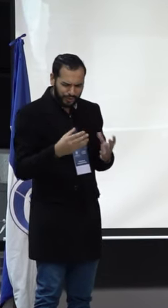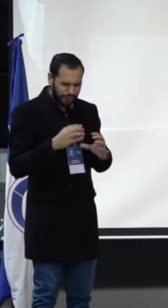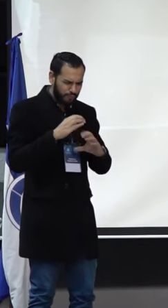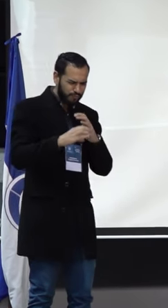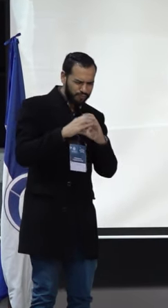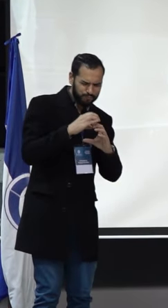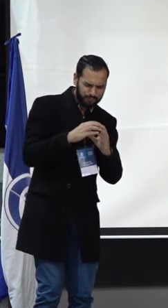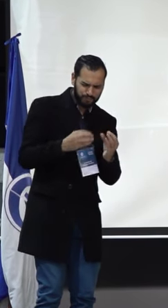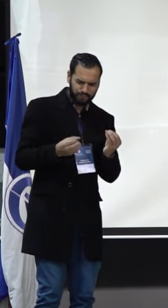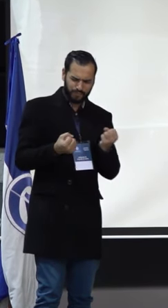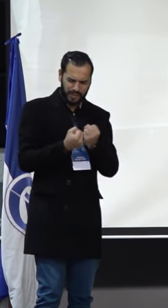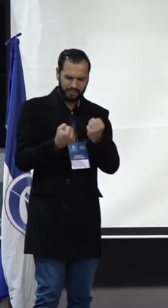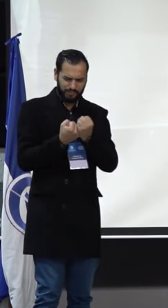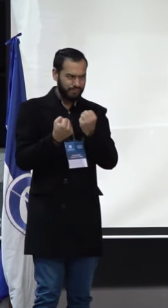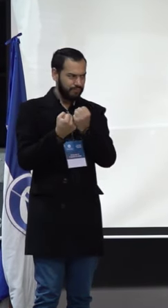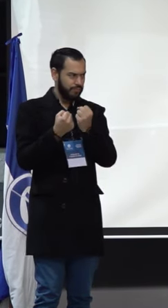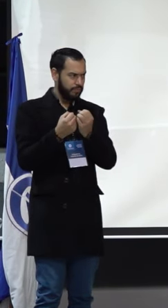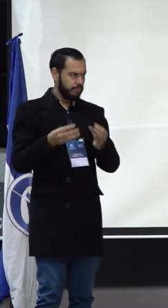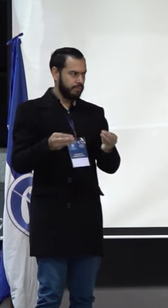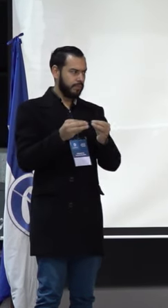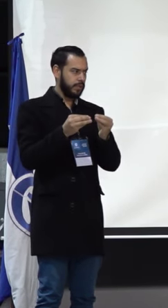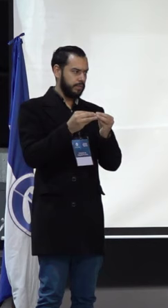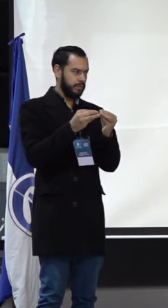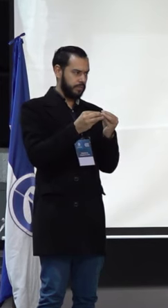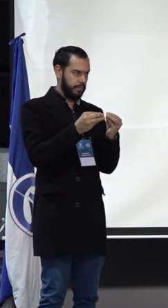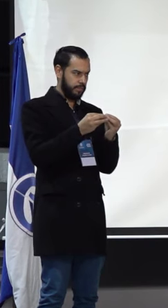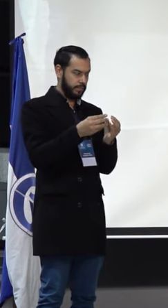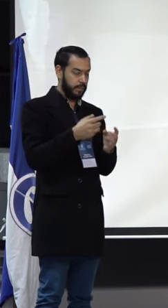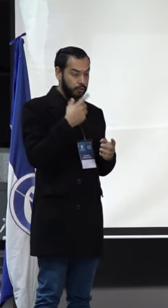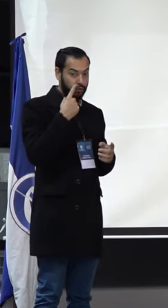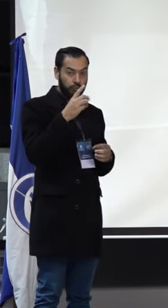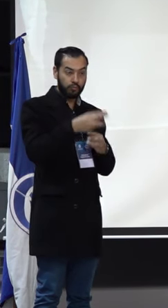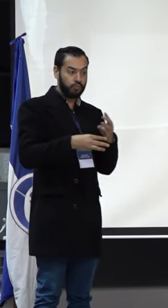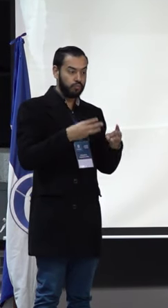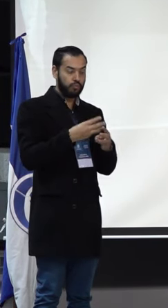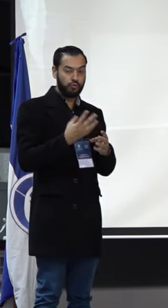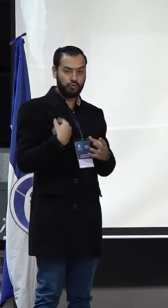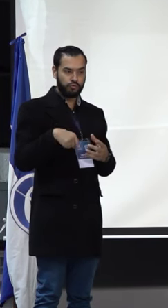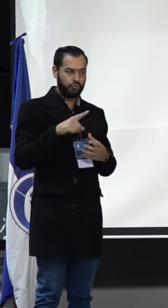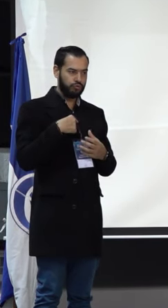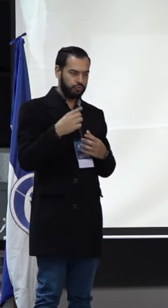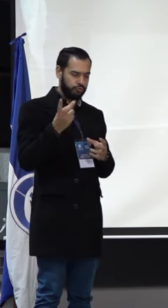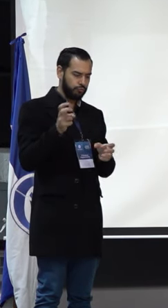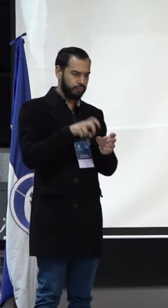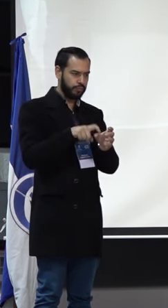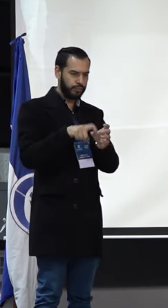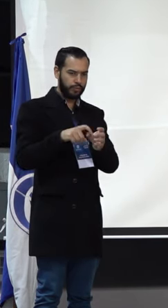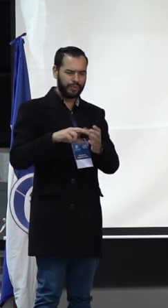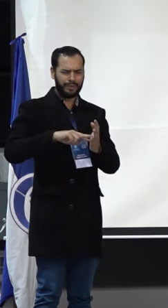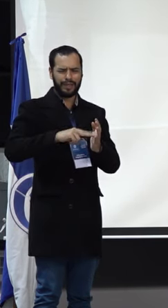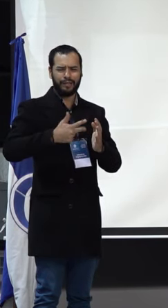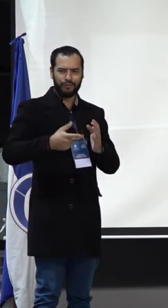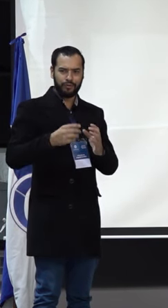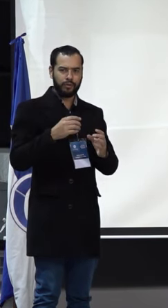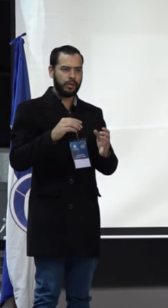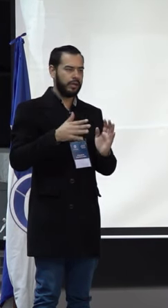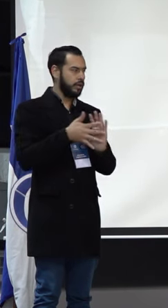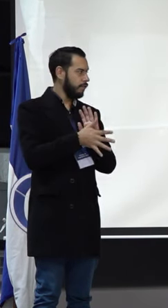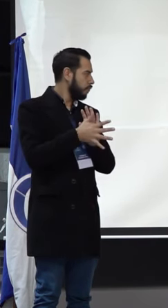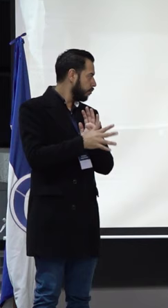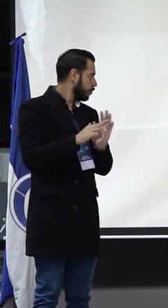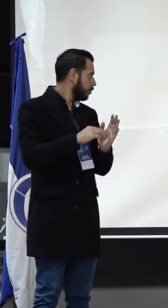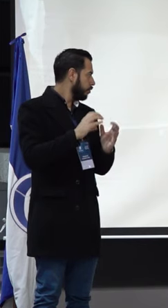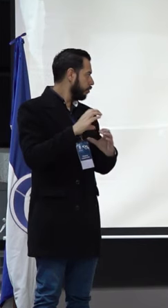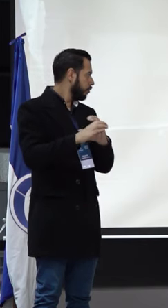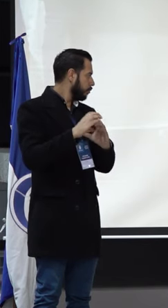existen, pero a su vez hay que crear muchos más. Pues en este mundo donde estamos imbuidos en todas las tecnologías de la información y la comunicación es